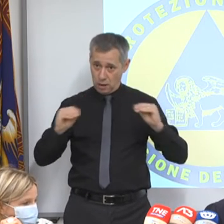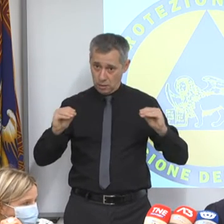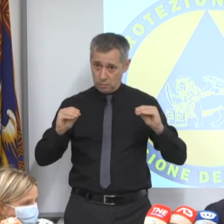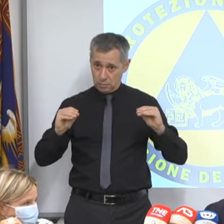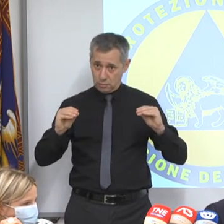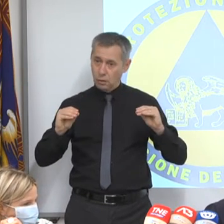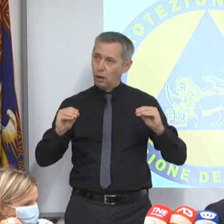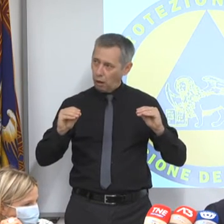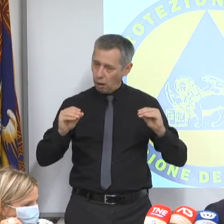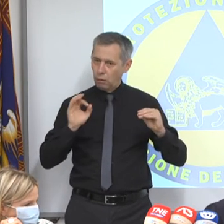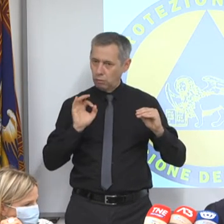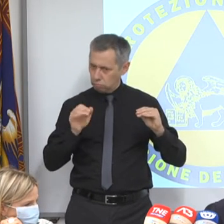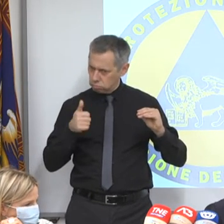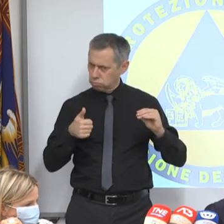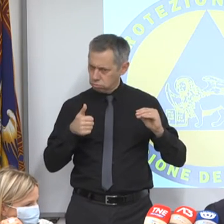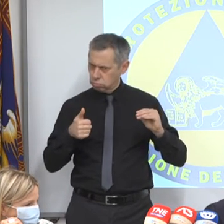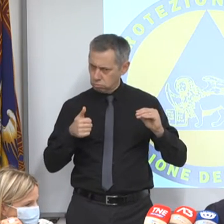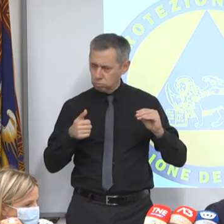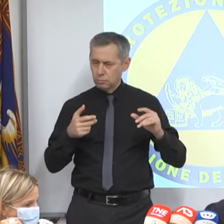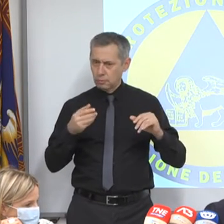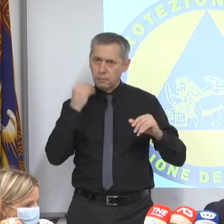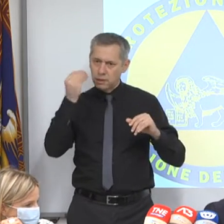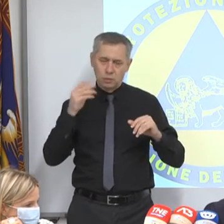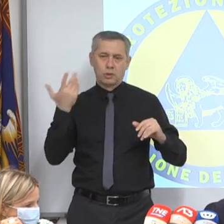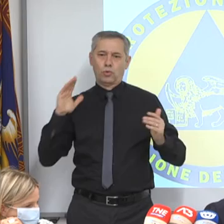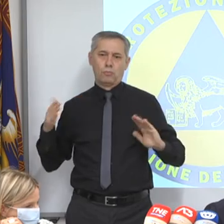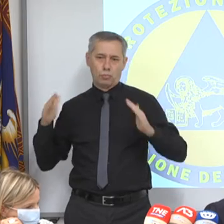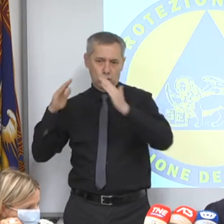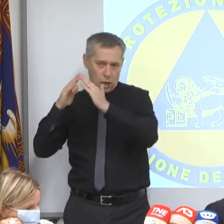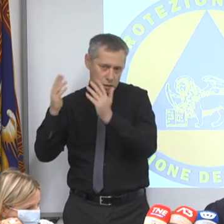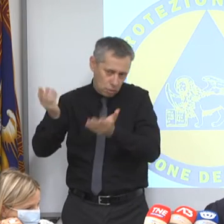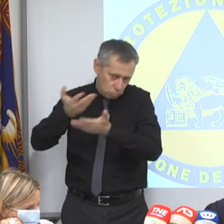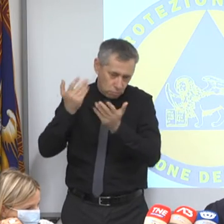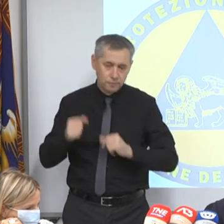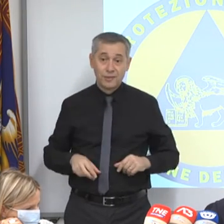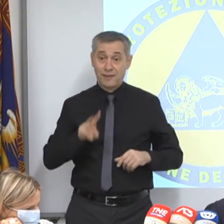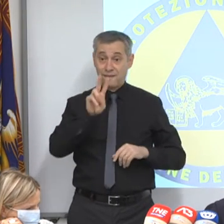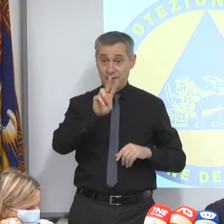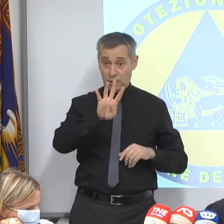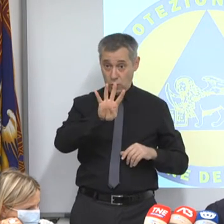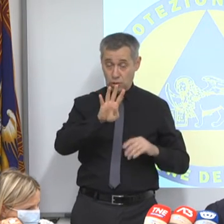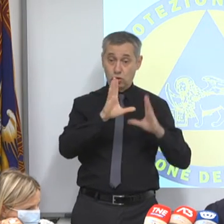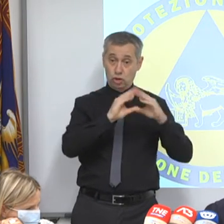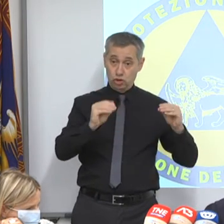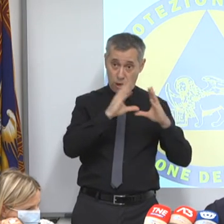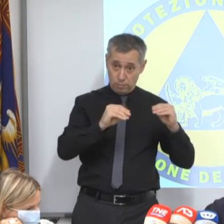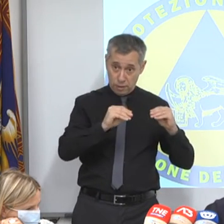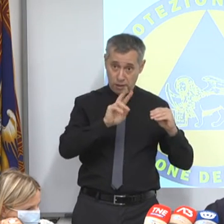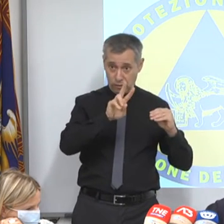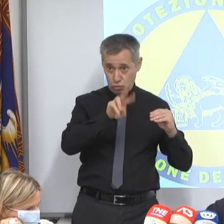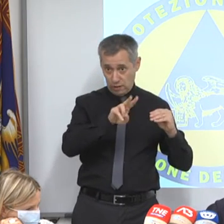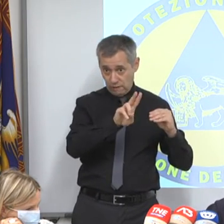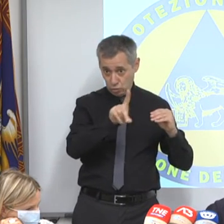una bella vacanzona a sto punto, quindi pensiamo anche alla montagna, si dice. Dal 24 dicembre 2021